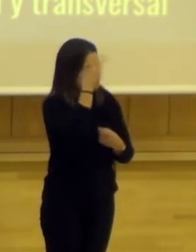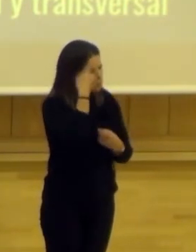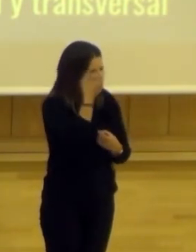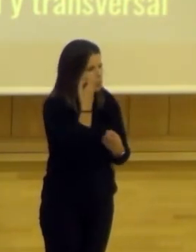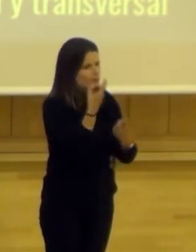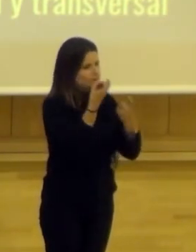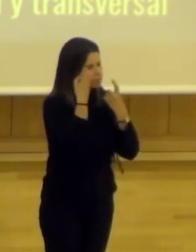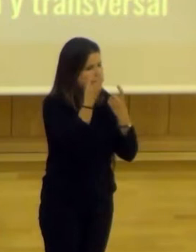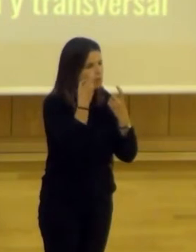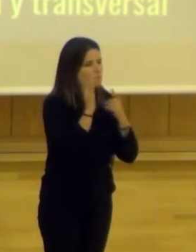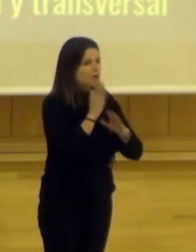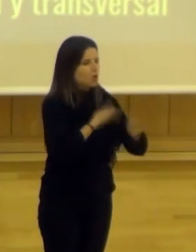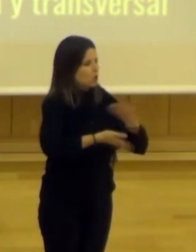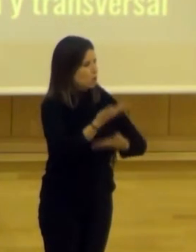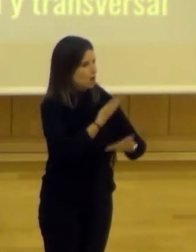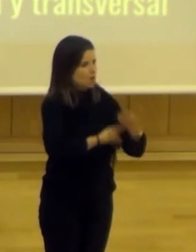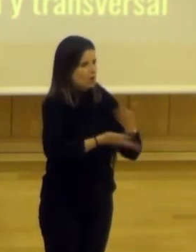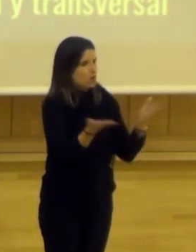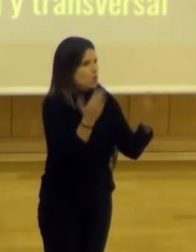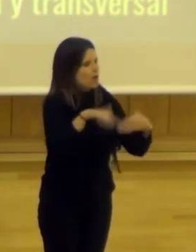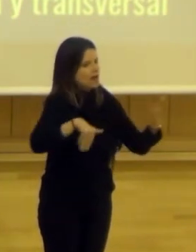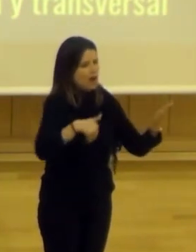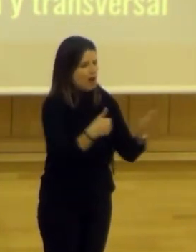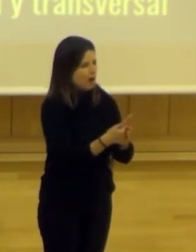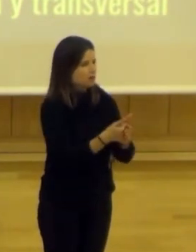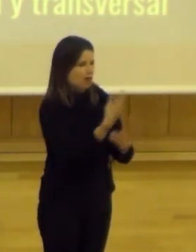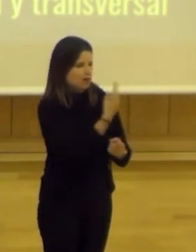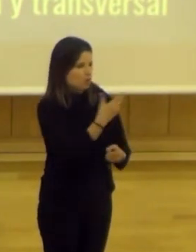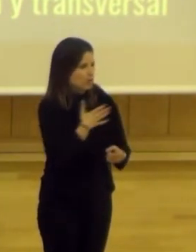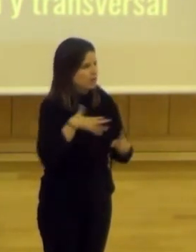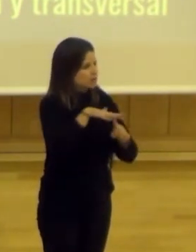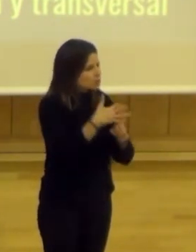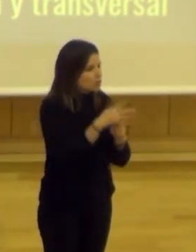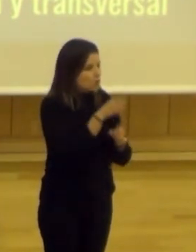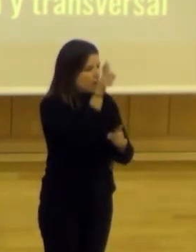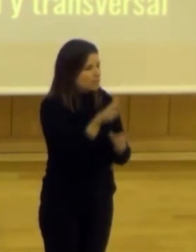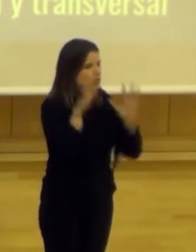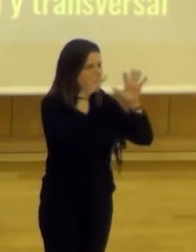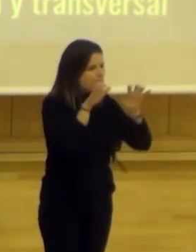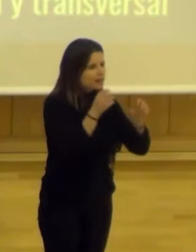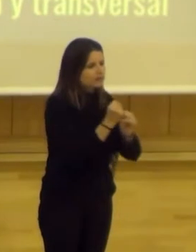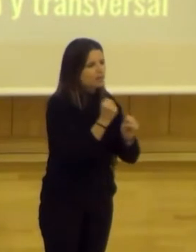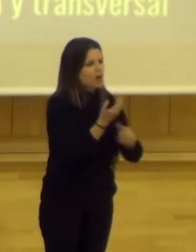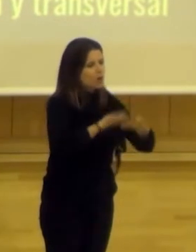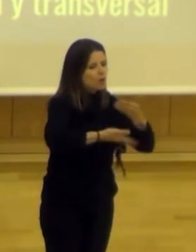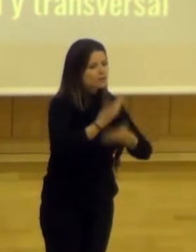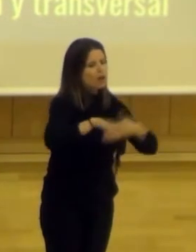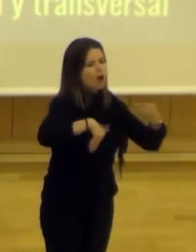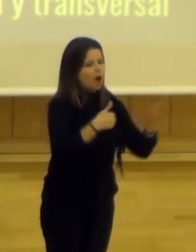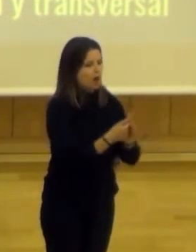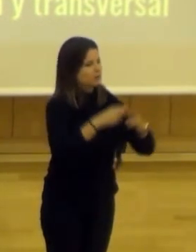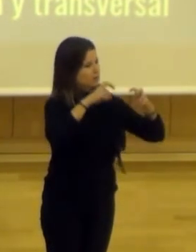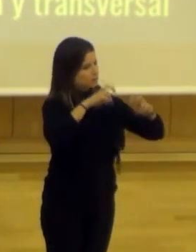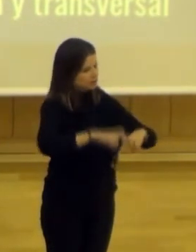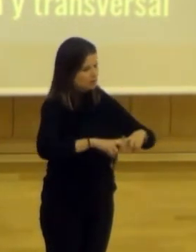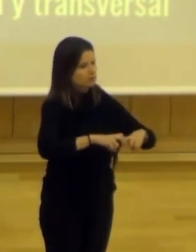colaboración, pero la colaboración no llega hasta que uno no se enfrenta a esa situación. Uno no aprende a trabajar colaborativamente hasta que se sienta y empieza